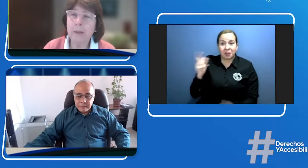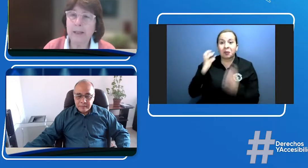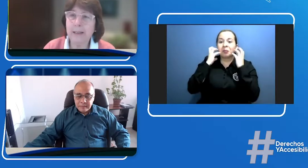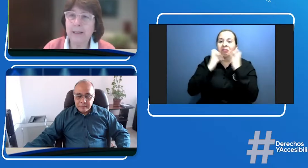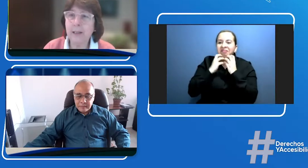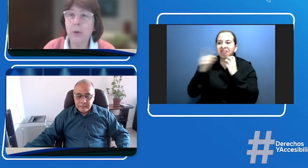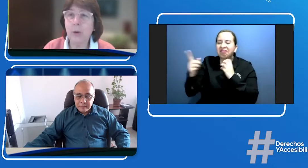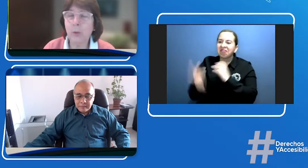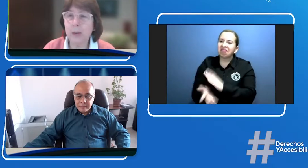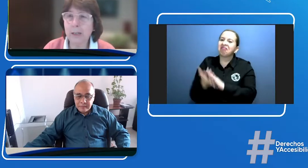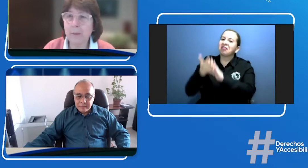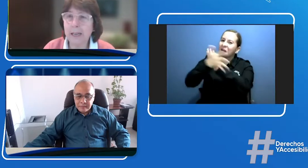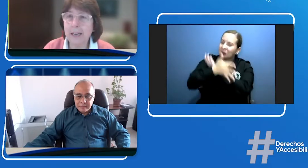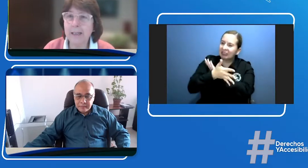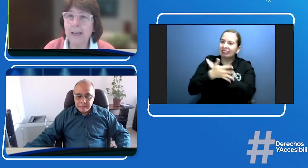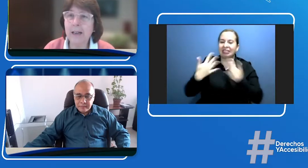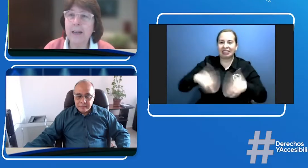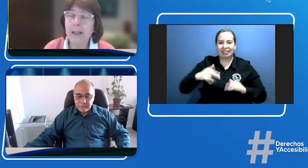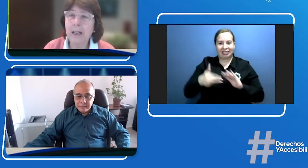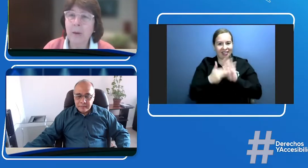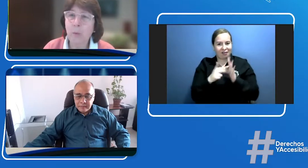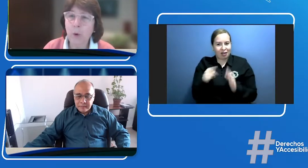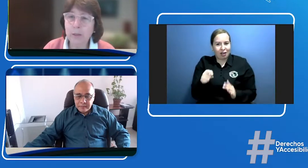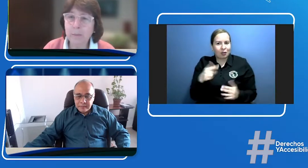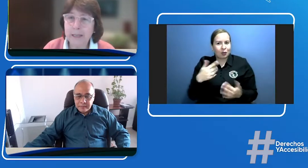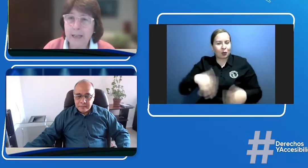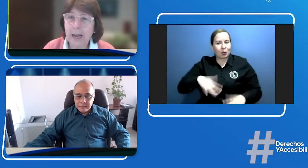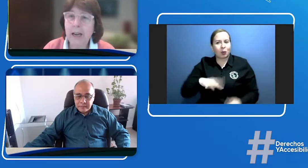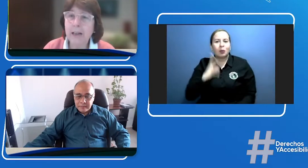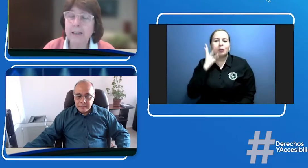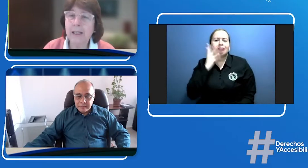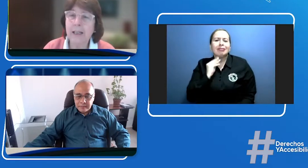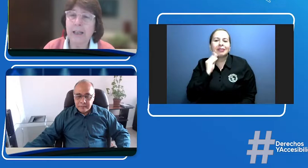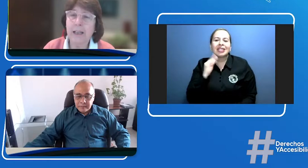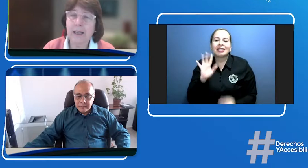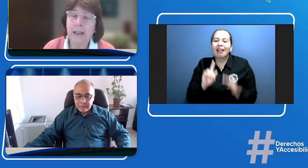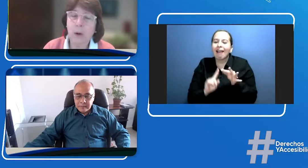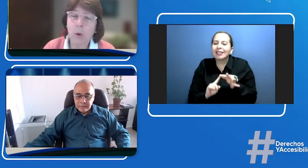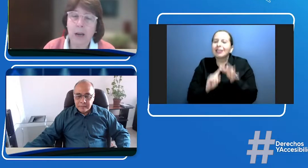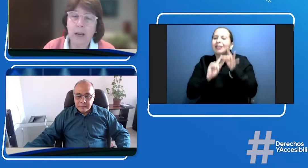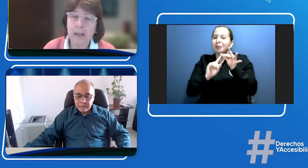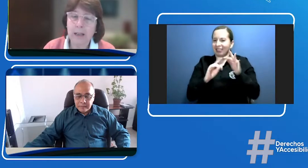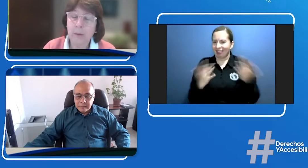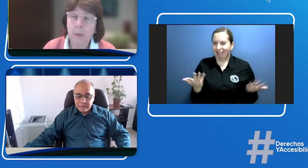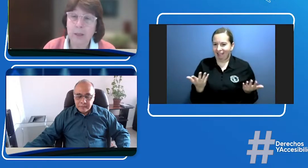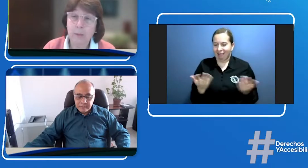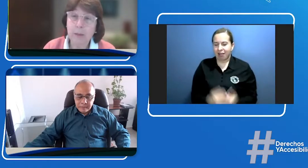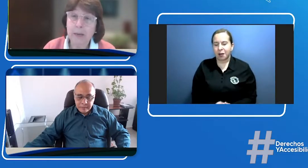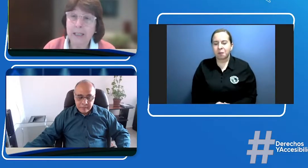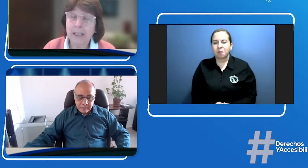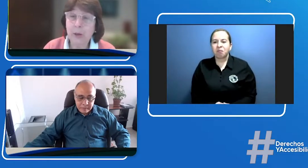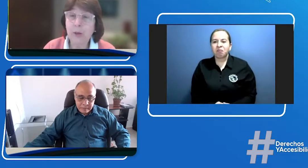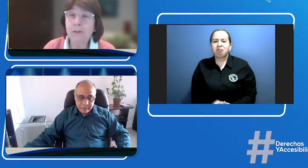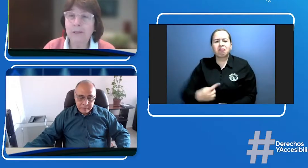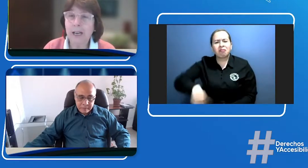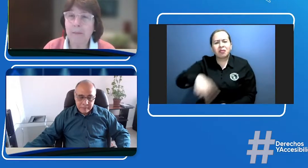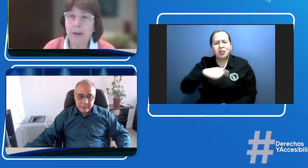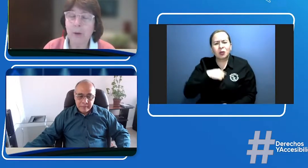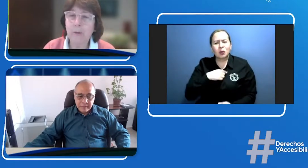pues esta ha sido una experiencia muy especial que en la cual pues hemos aprendido de la mano de